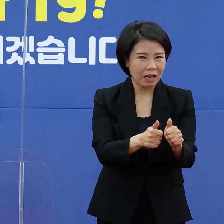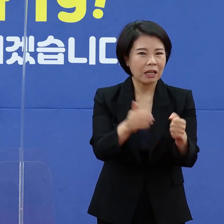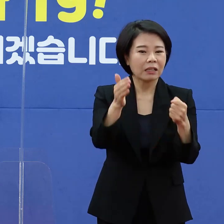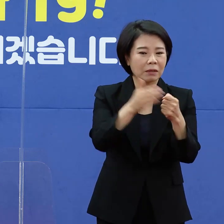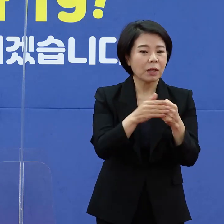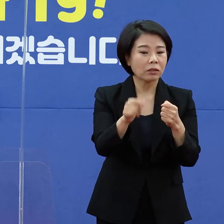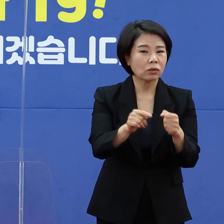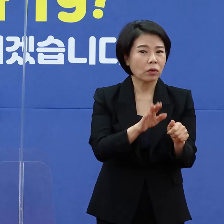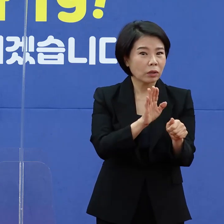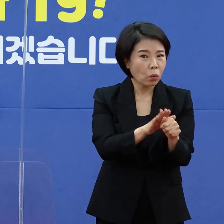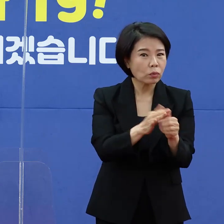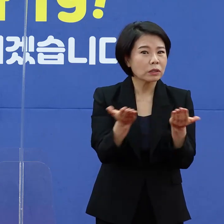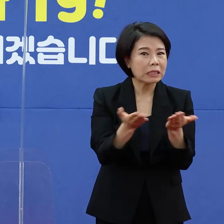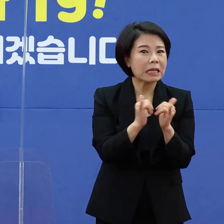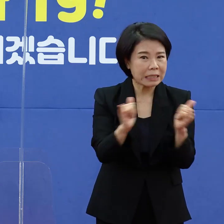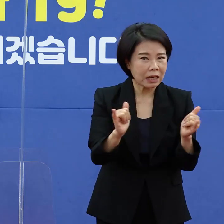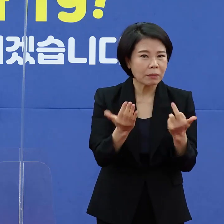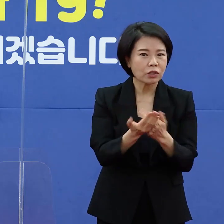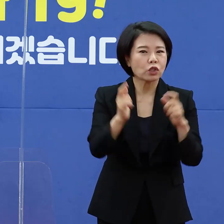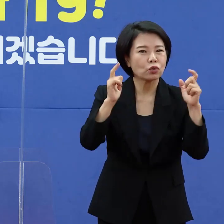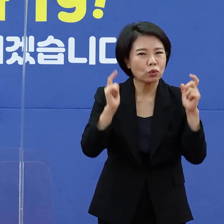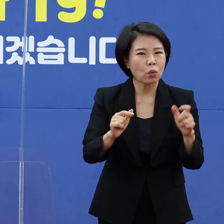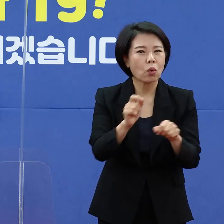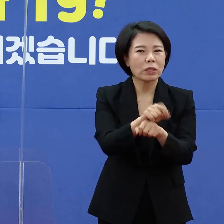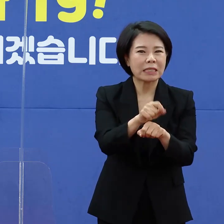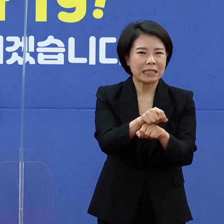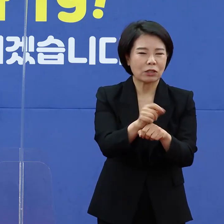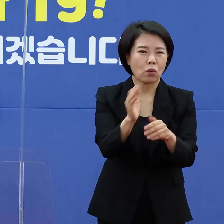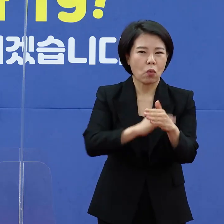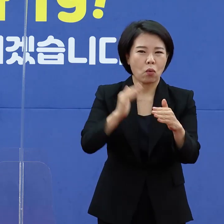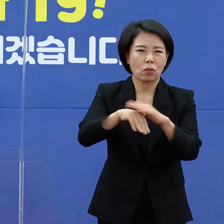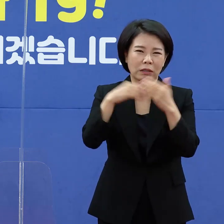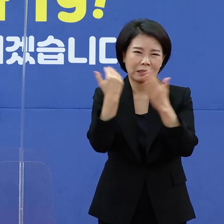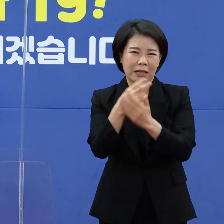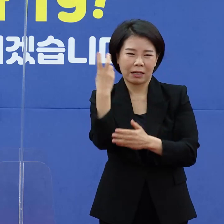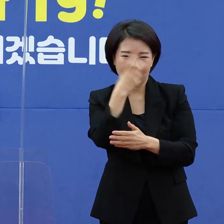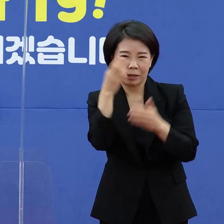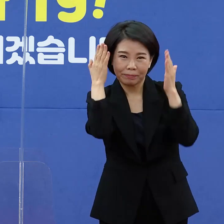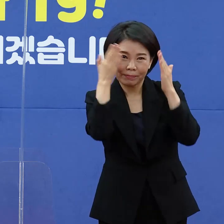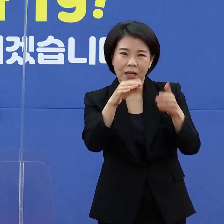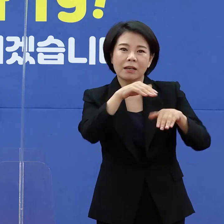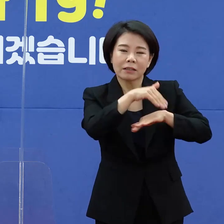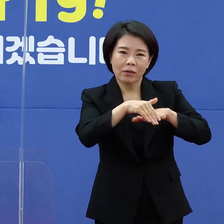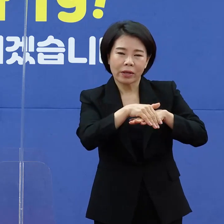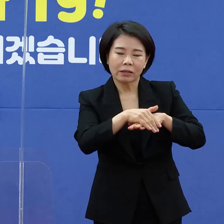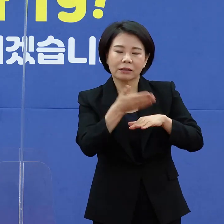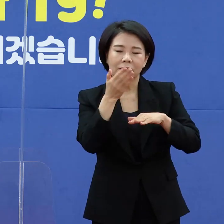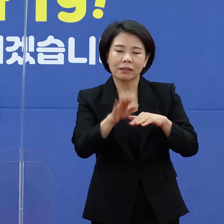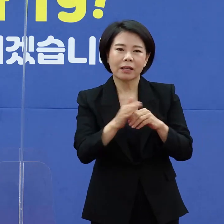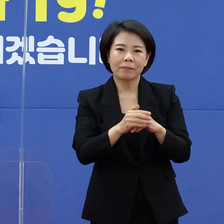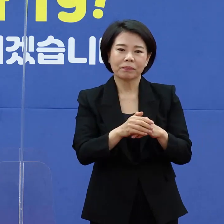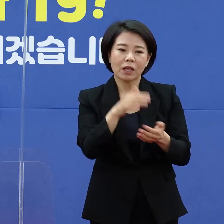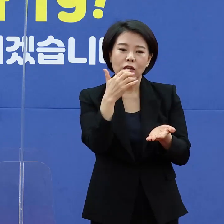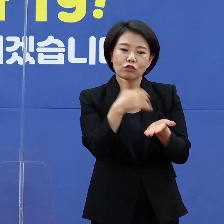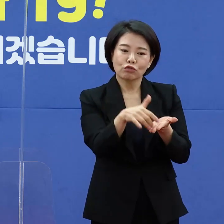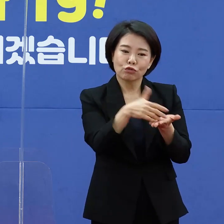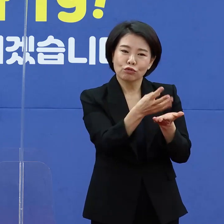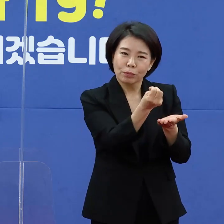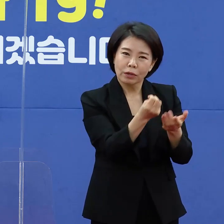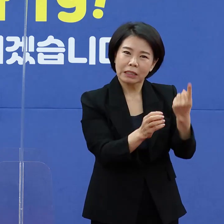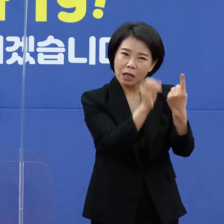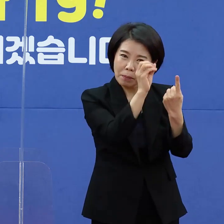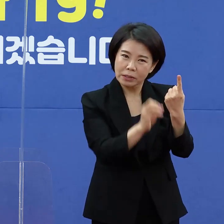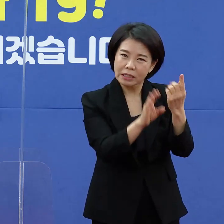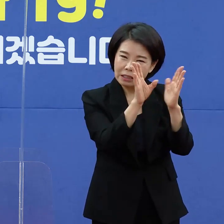역량은 도와 모든 행정시 공공에서 집중할 계획입니다. 그래서 인원이 몇 명까지 1